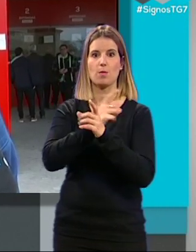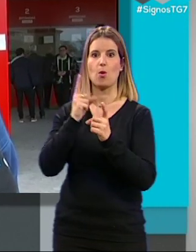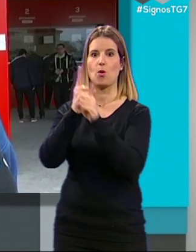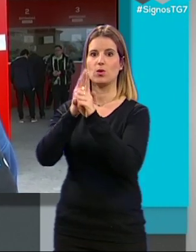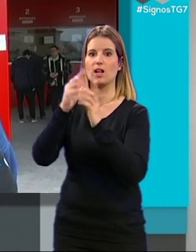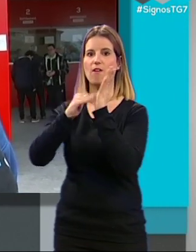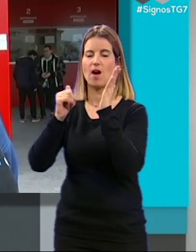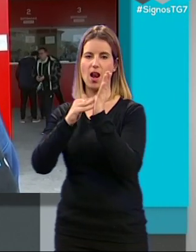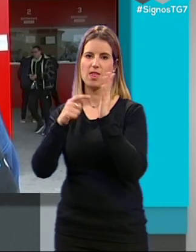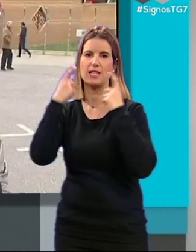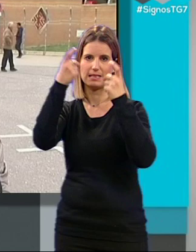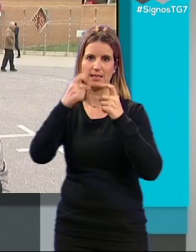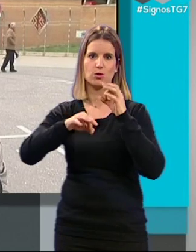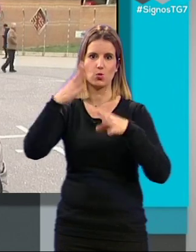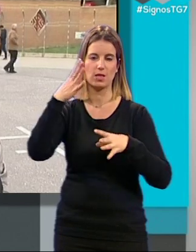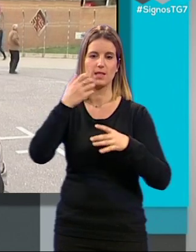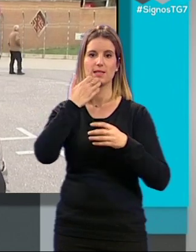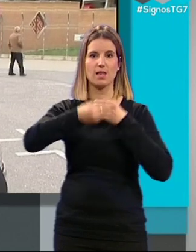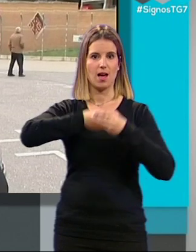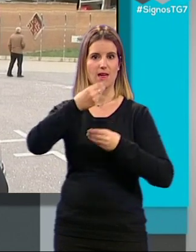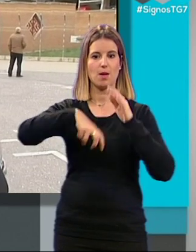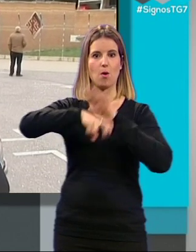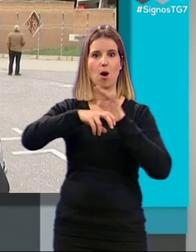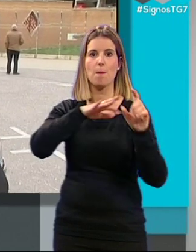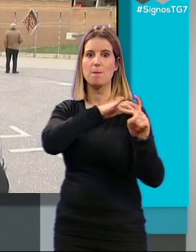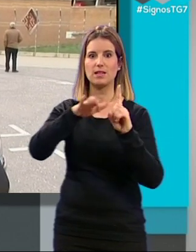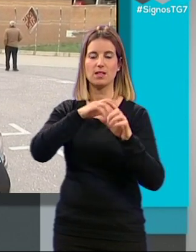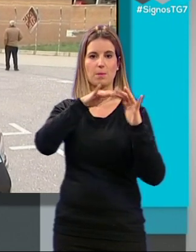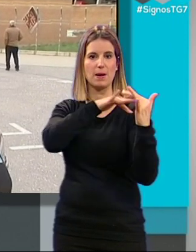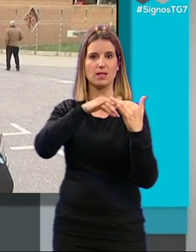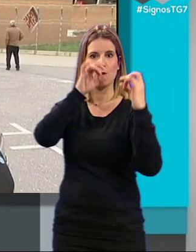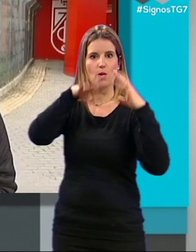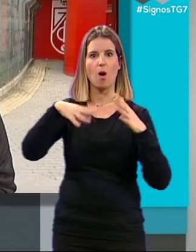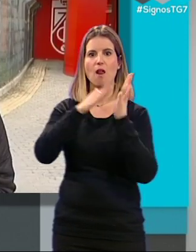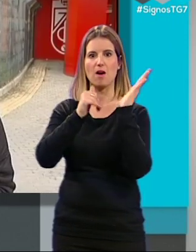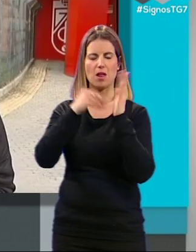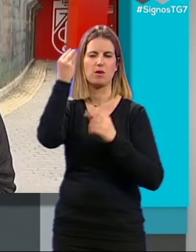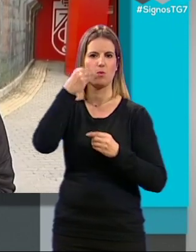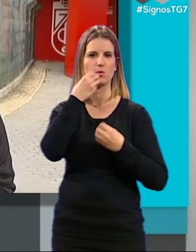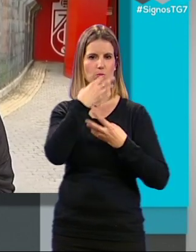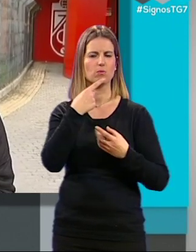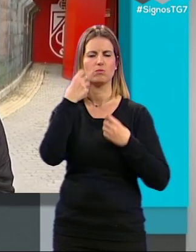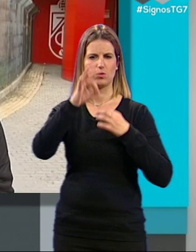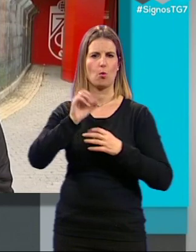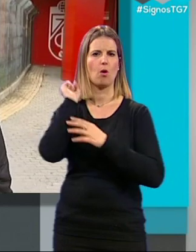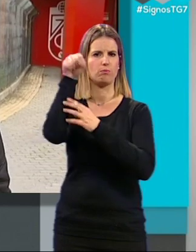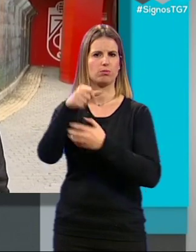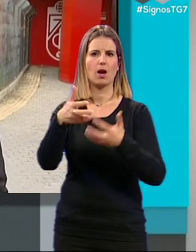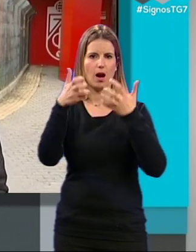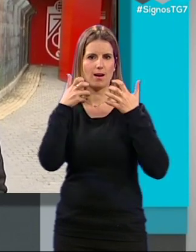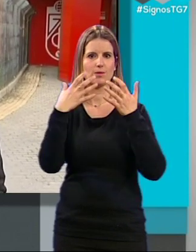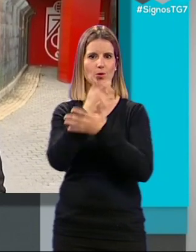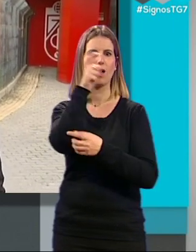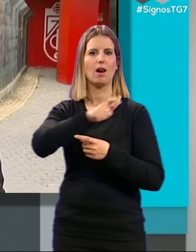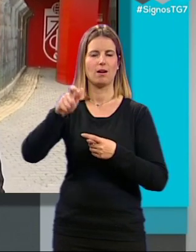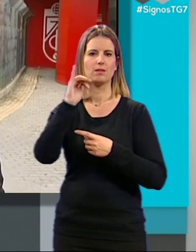y luego nos acompaña un poquito la suerte Pues si hacemos un partido como el otro día con el Valencia yo creo que muy bien Si se va a remontar aquí seguro con toda la